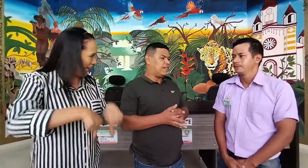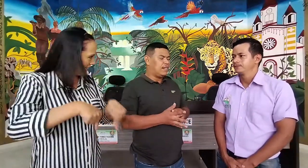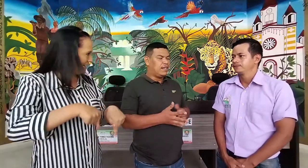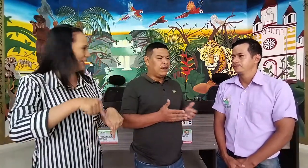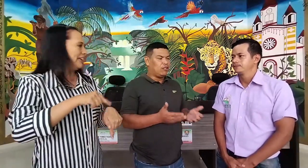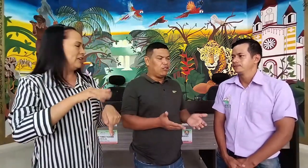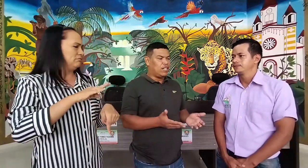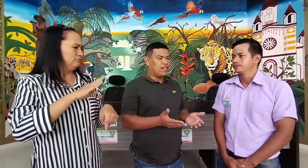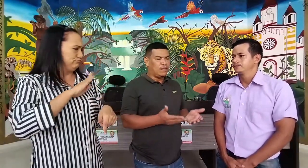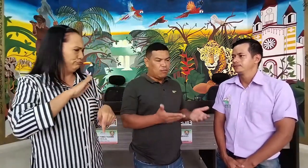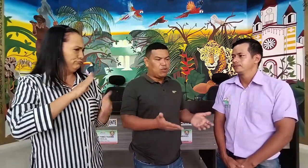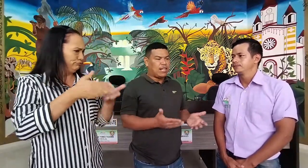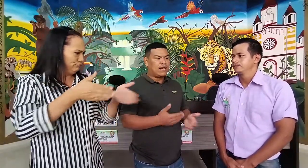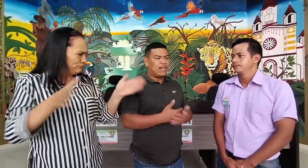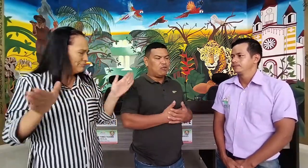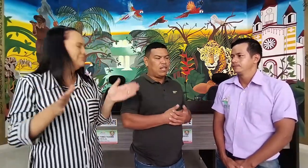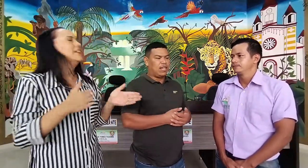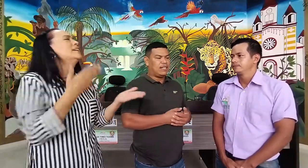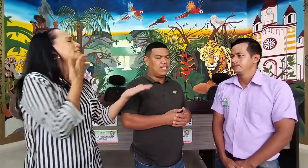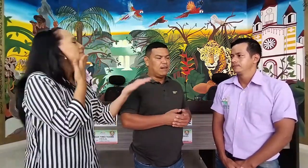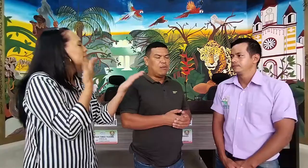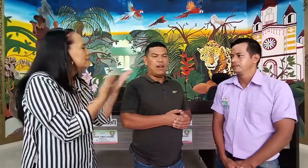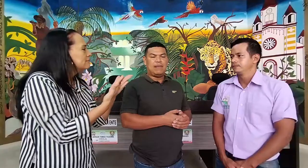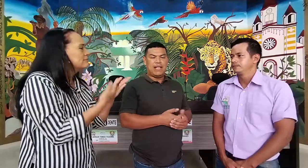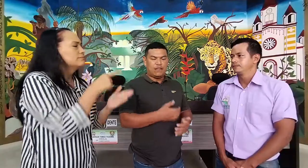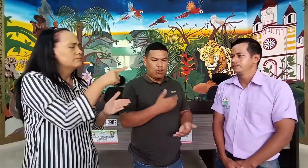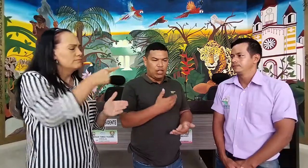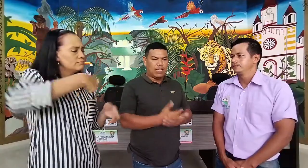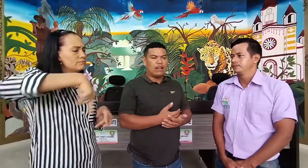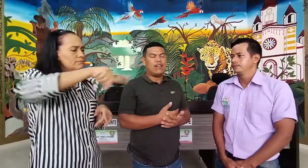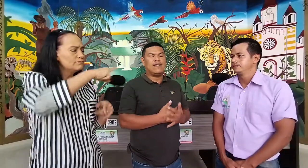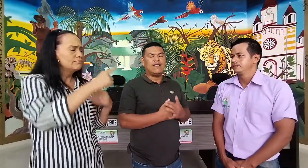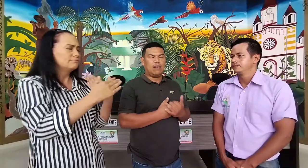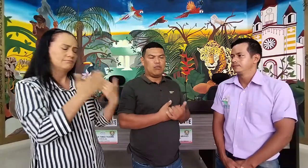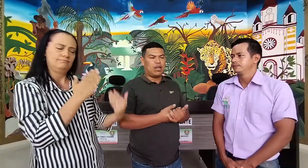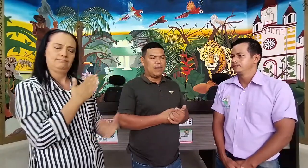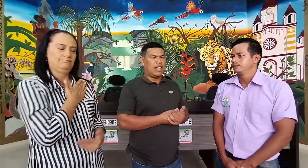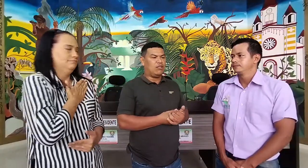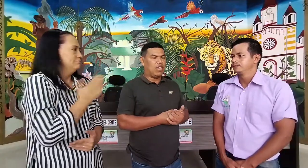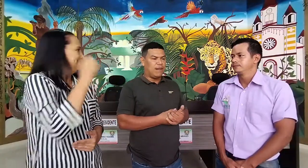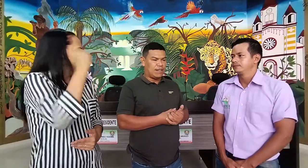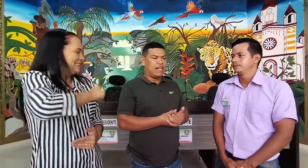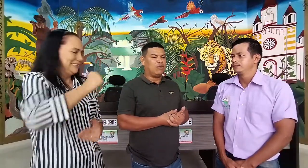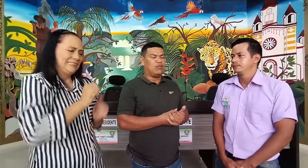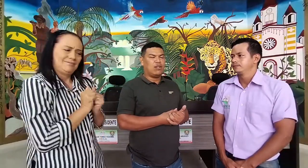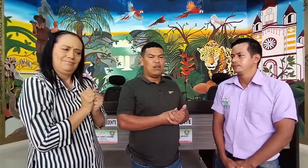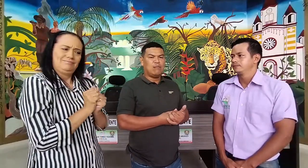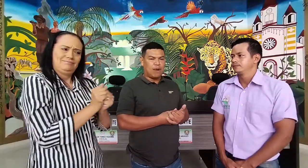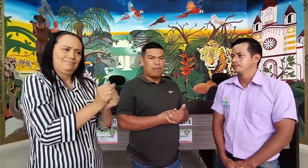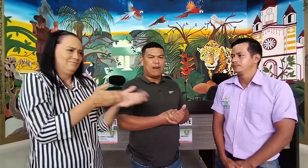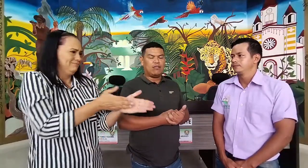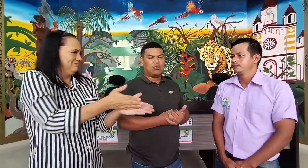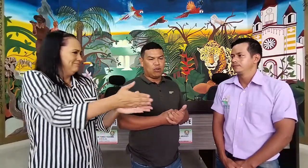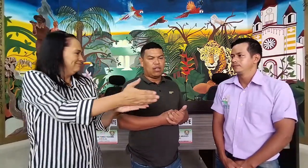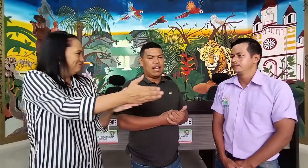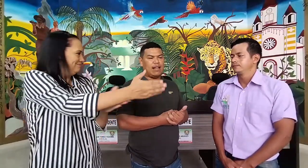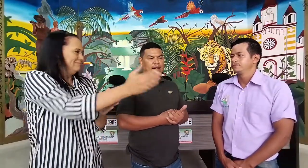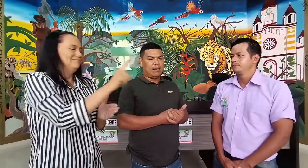Entonces, muchas gracias a ustedes por la invitación y claro que sí, seguimos caminando y avanzando por la población sorda del